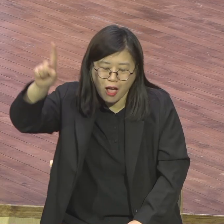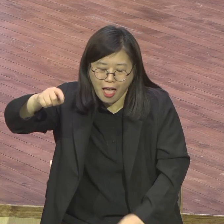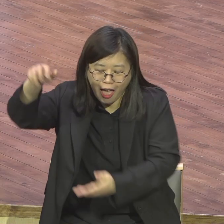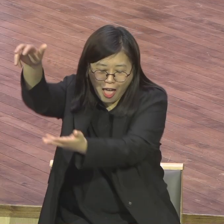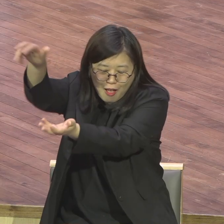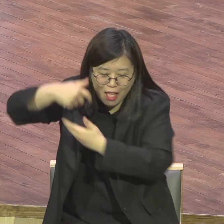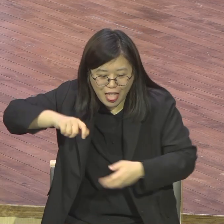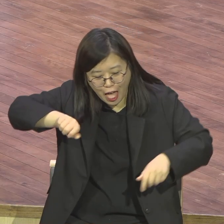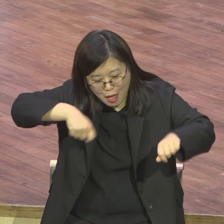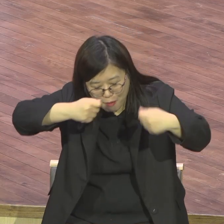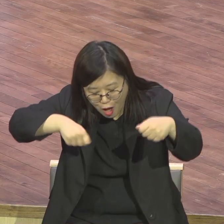많이 나와야 돼.